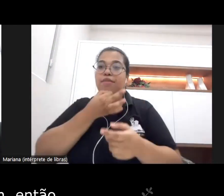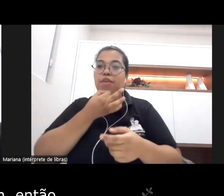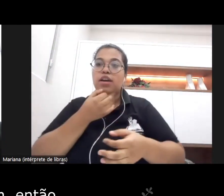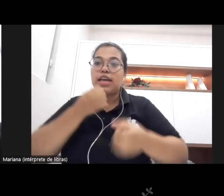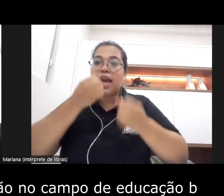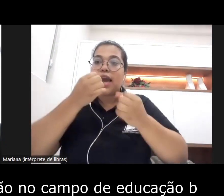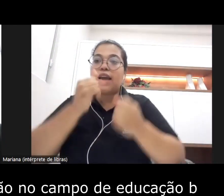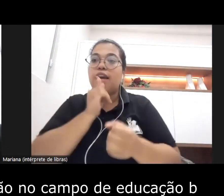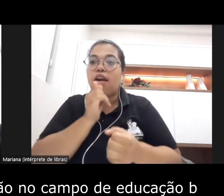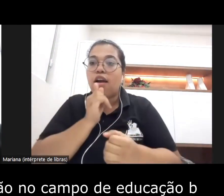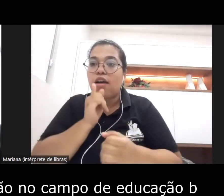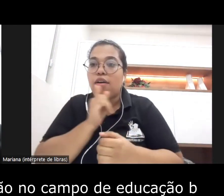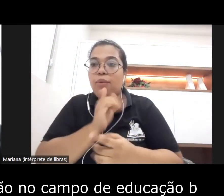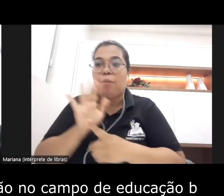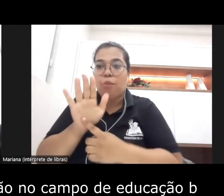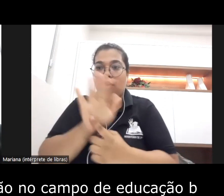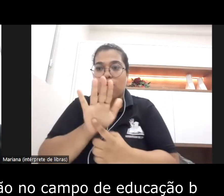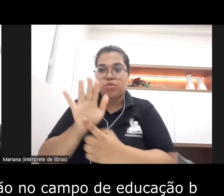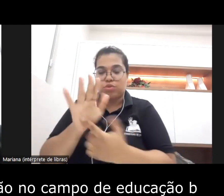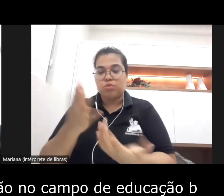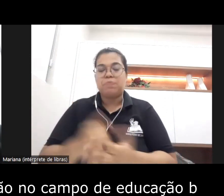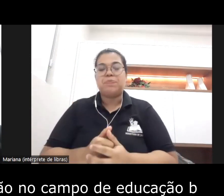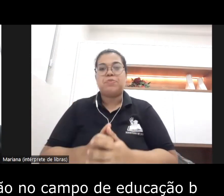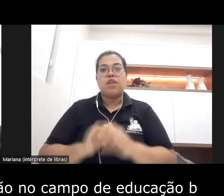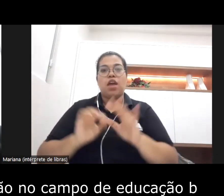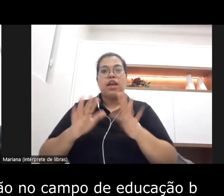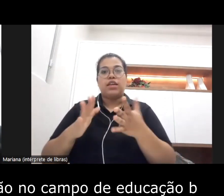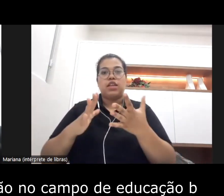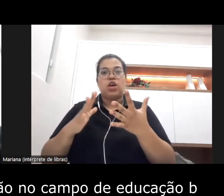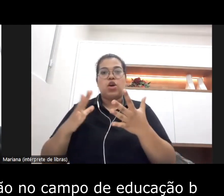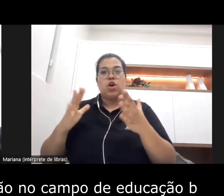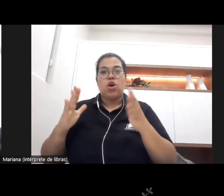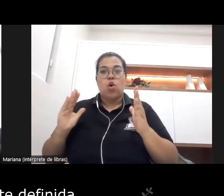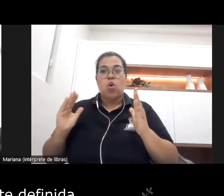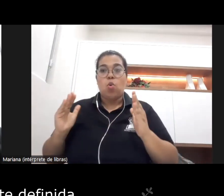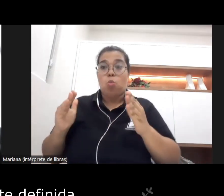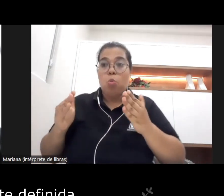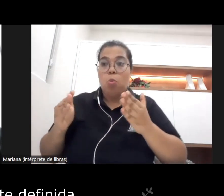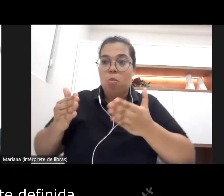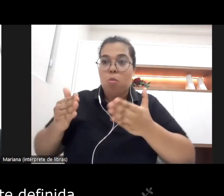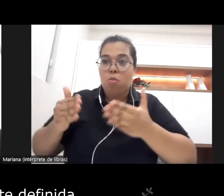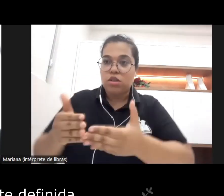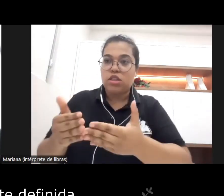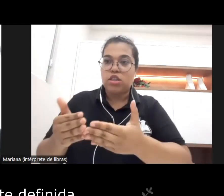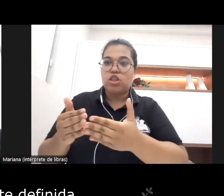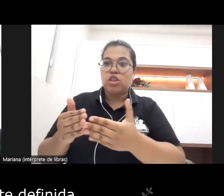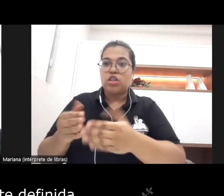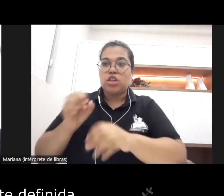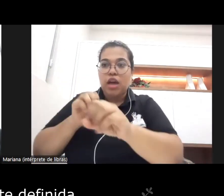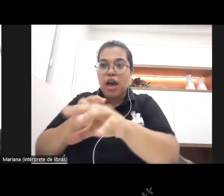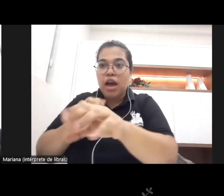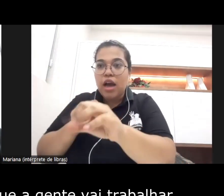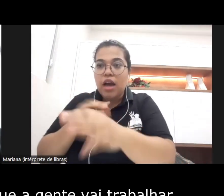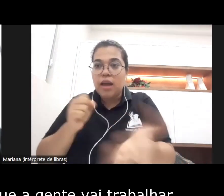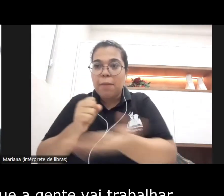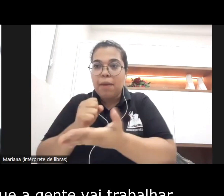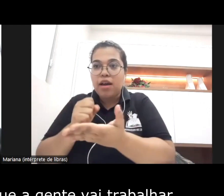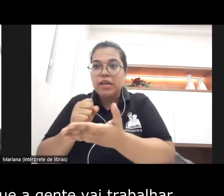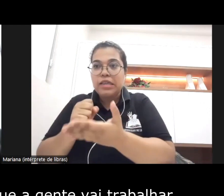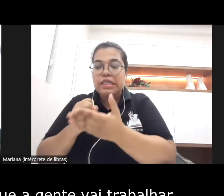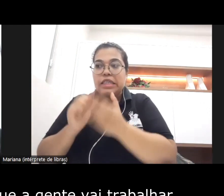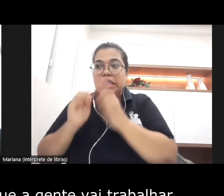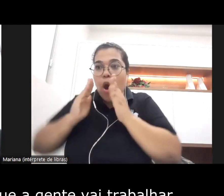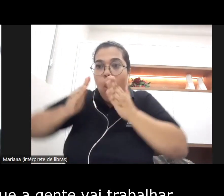então nós não temos uma inserção no campo de educação básica previamente definida há uma